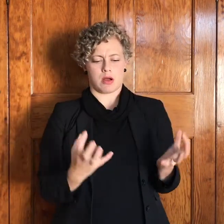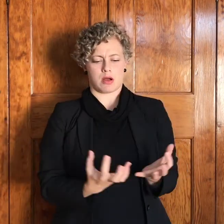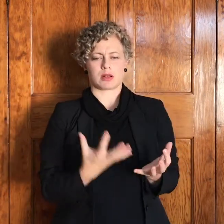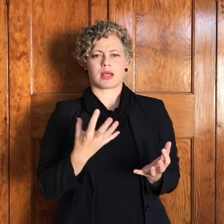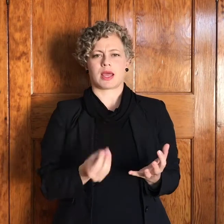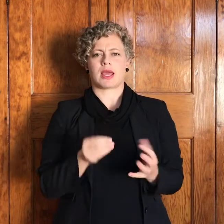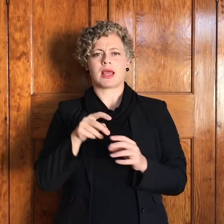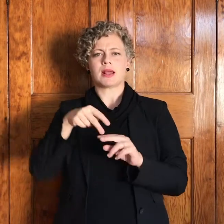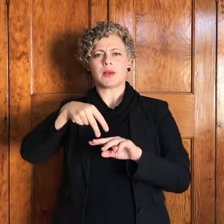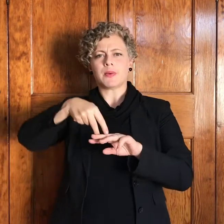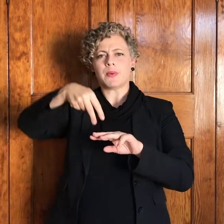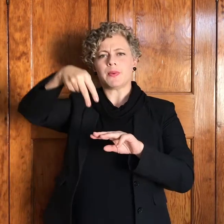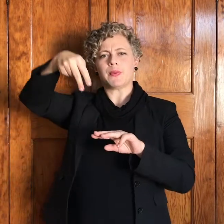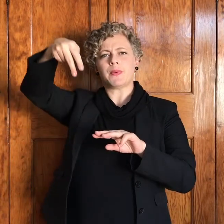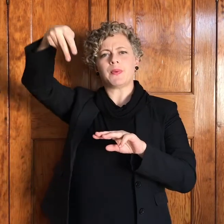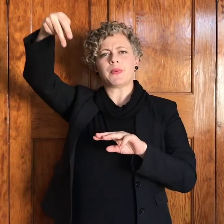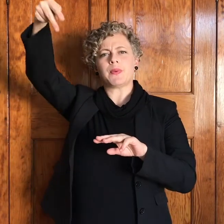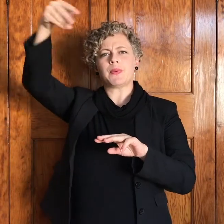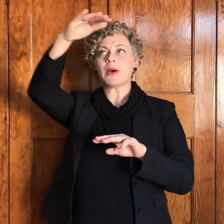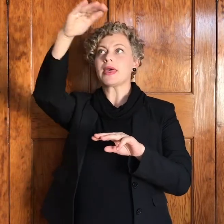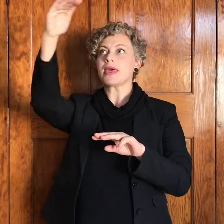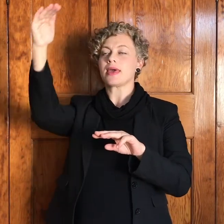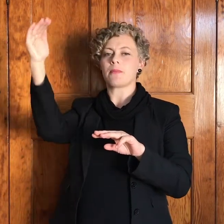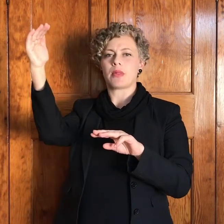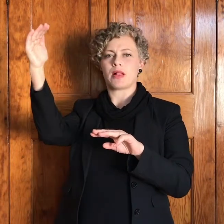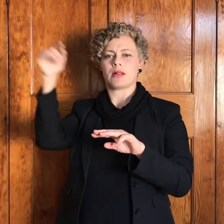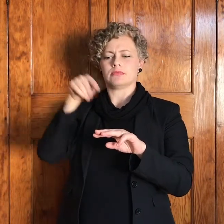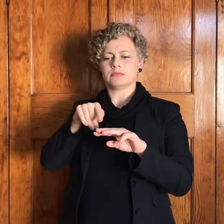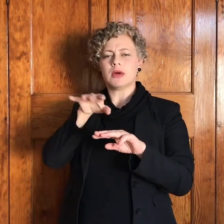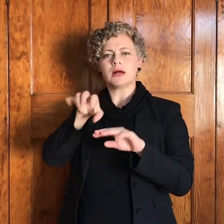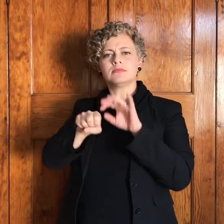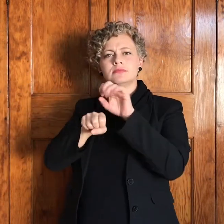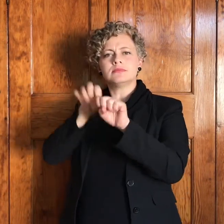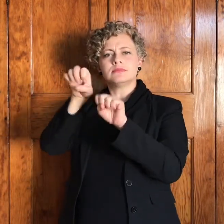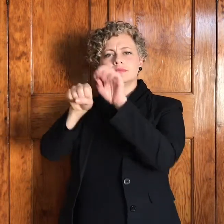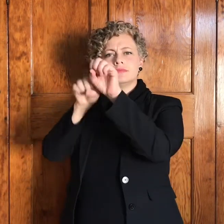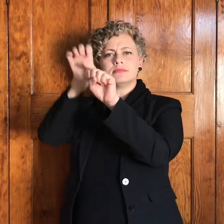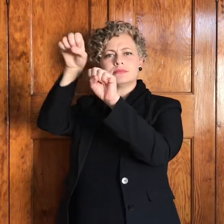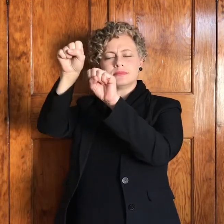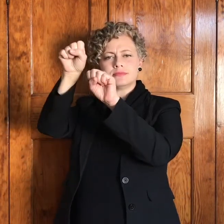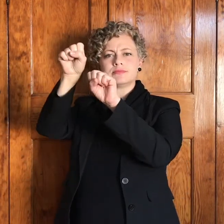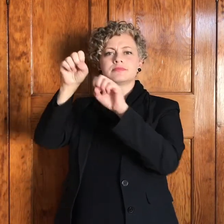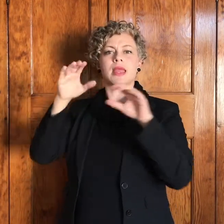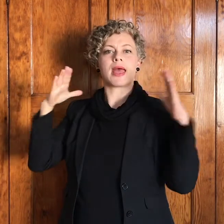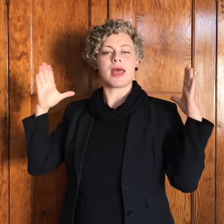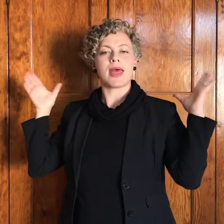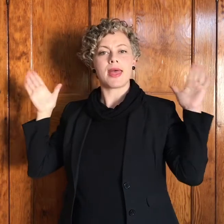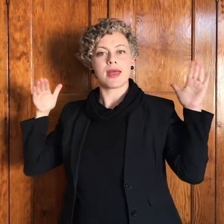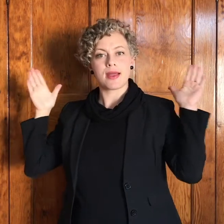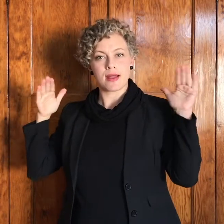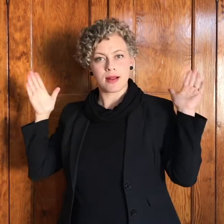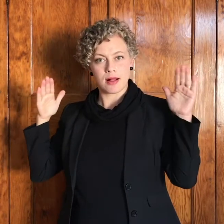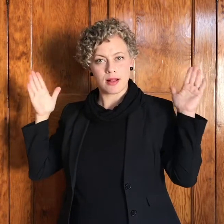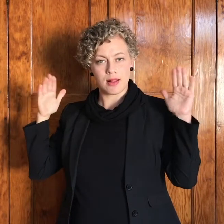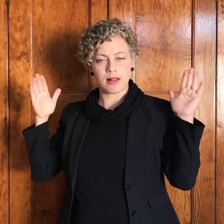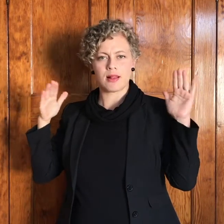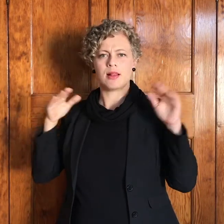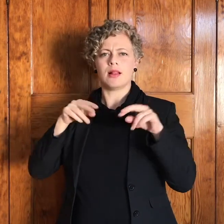leer raak aan die jimmel en die engele van God klim op en af met die leer in die